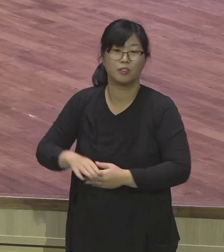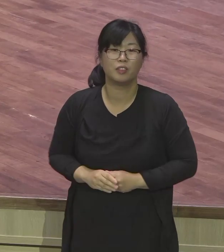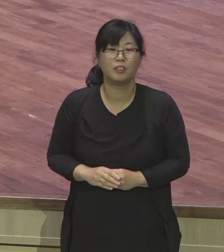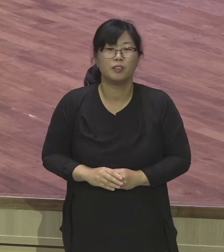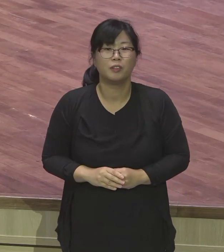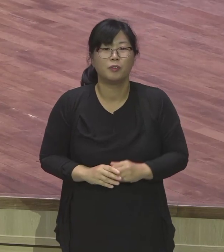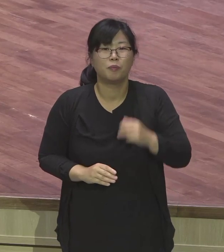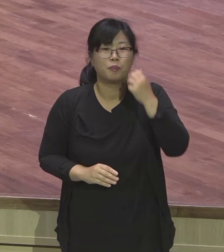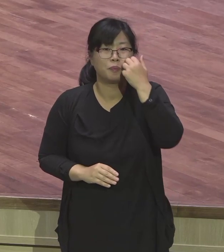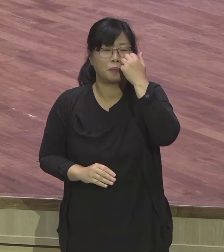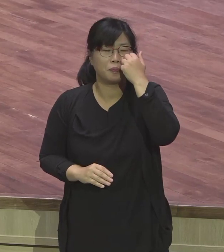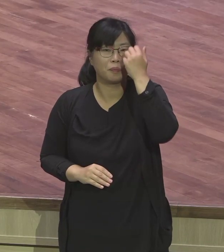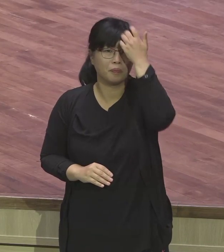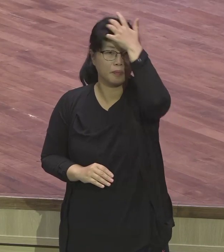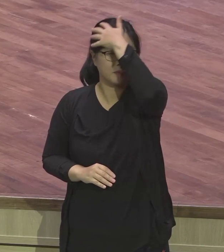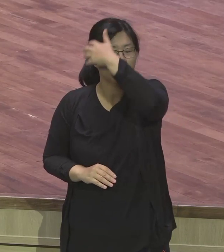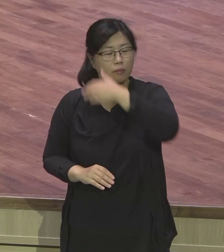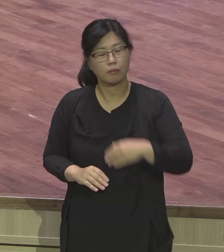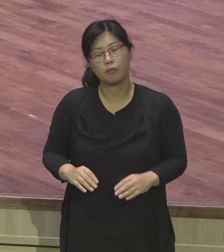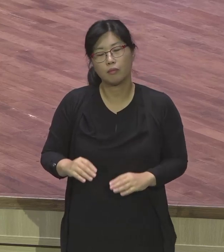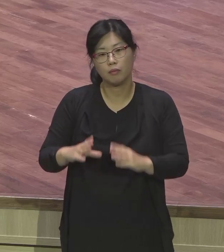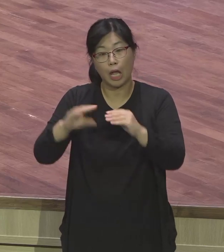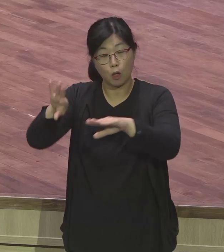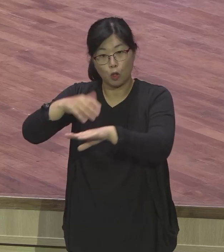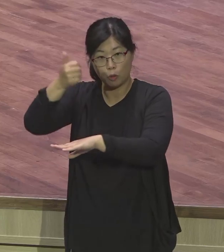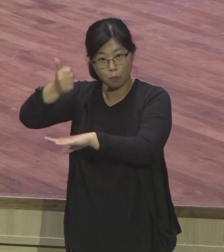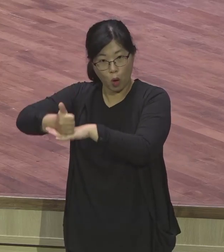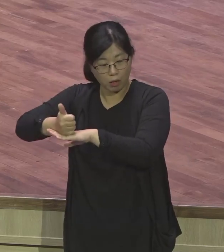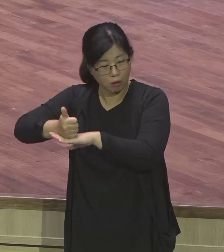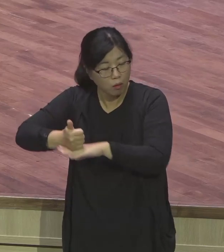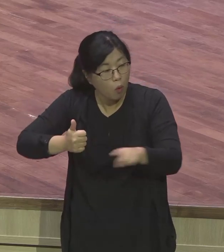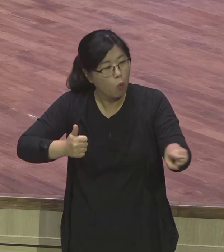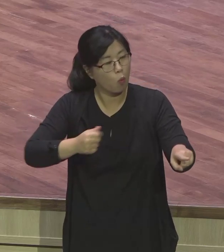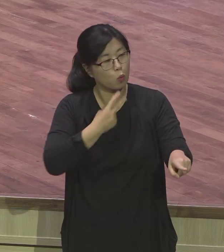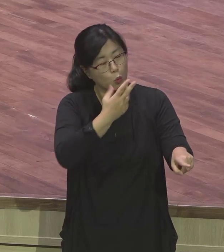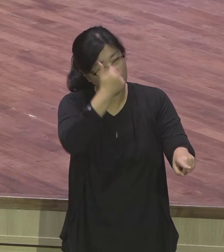바로와 그 모든 신하가 이 일에 좋기억인지라